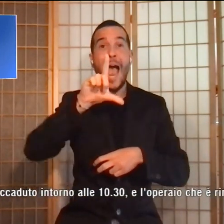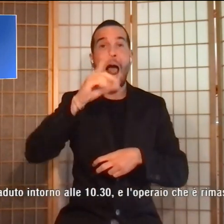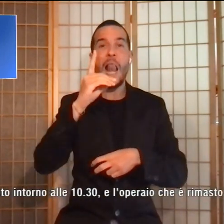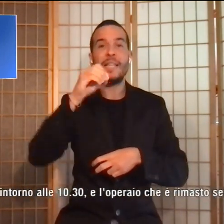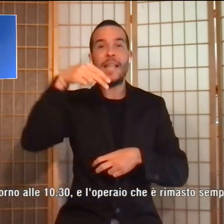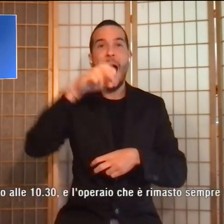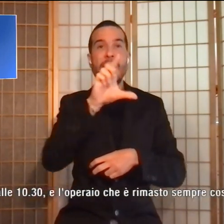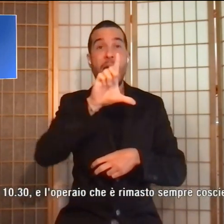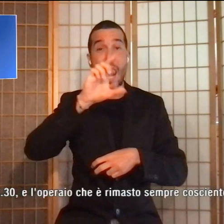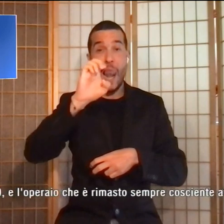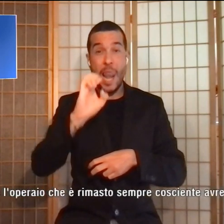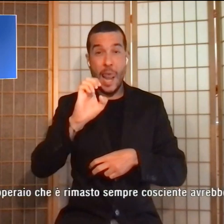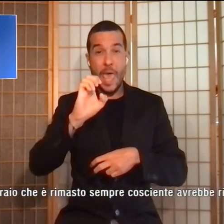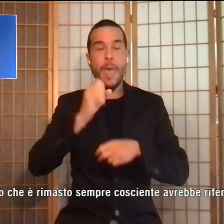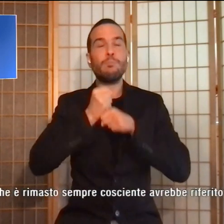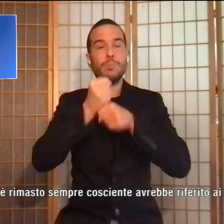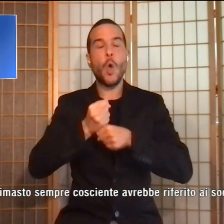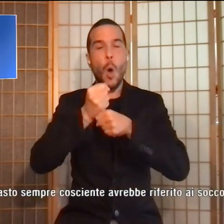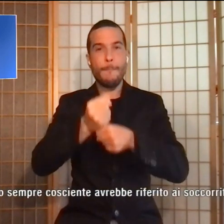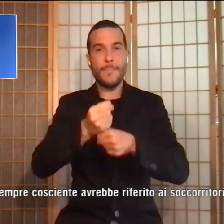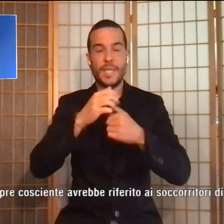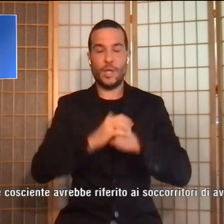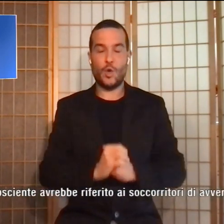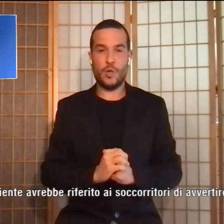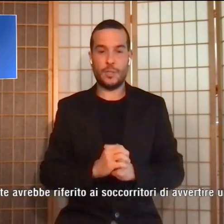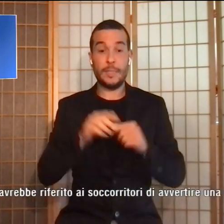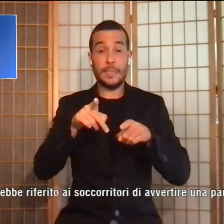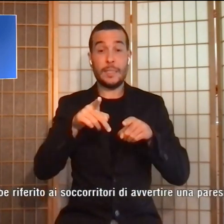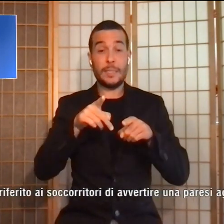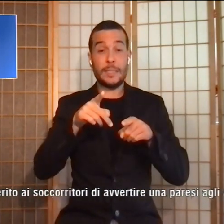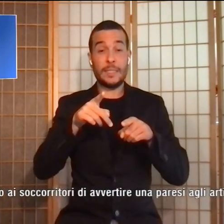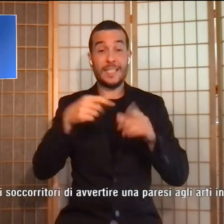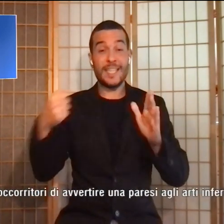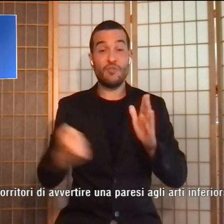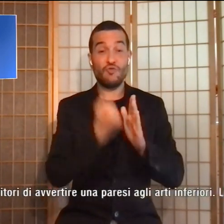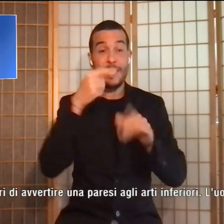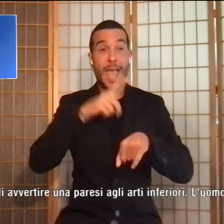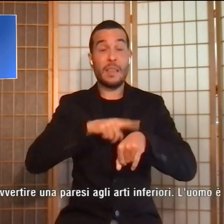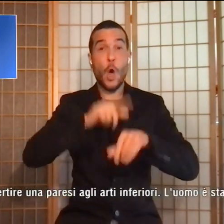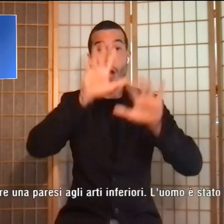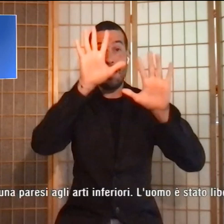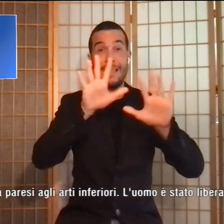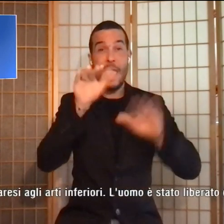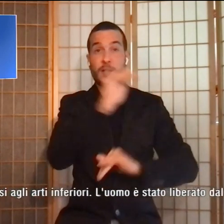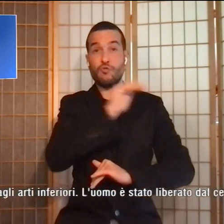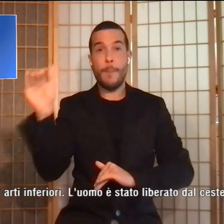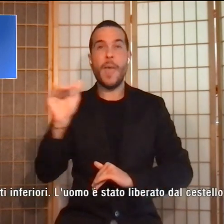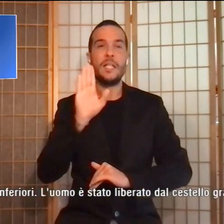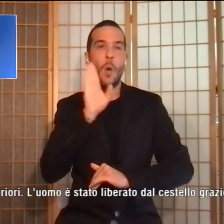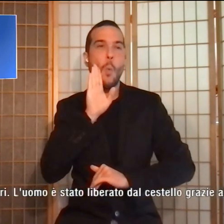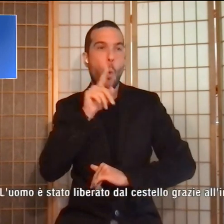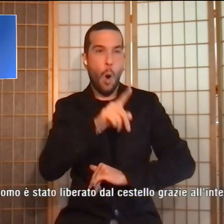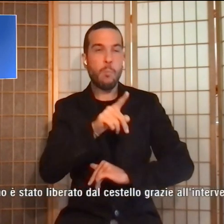Piombino. L'incidente sul lavoro è accaduto intorno alle 10.30, l'uomo è rimasto sempre cosciente